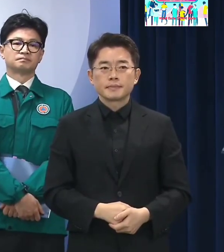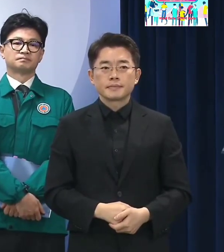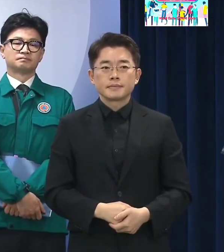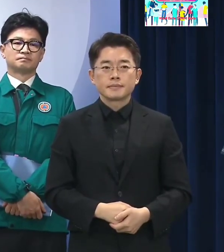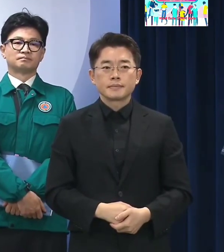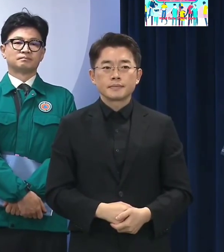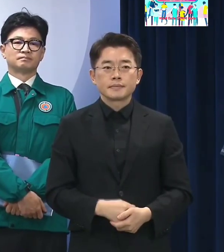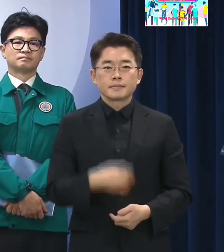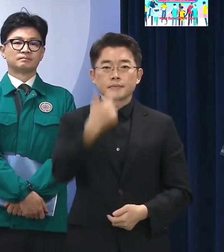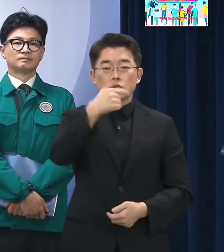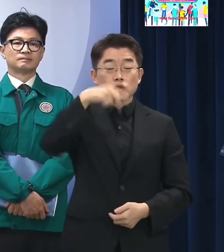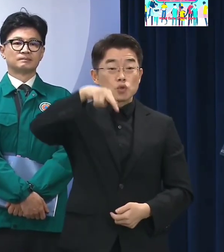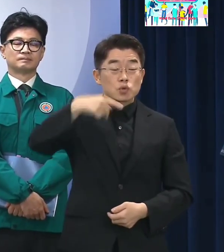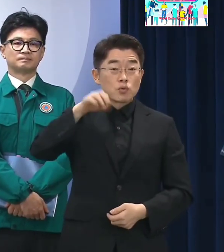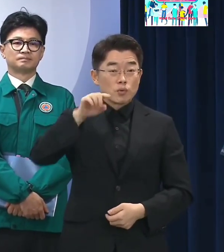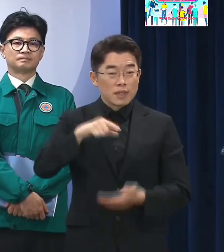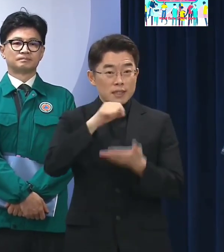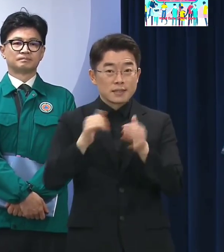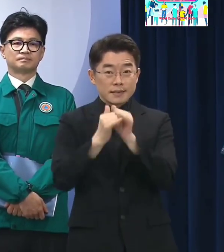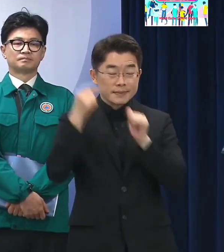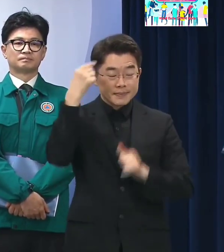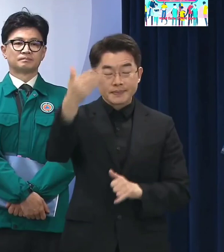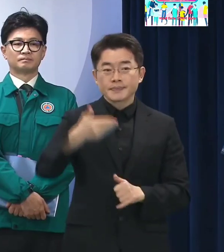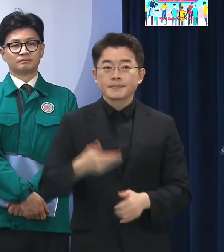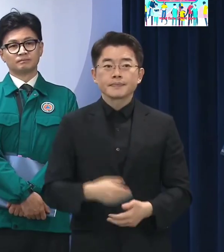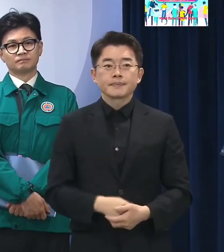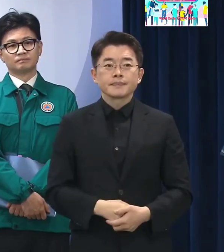유수원, 윤수희 기자입니다 한 가지만 더 여쭤볼게요